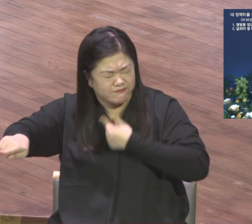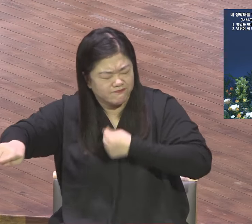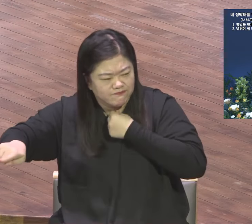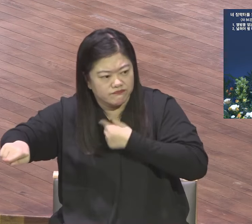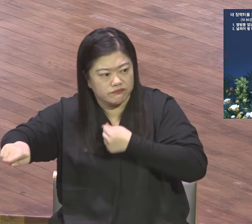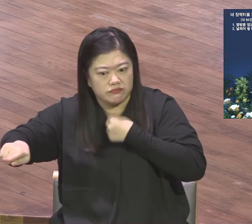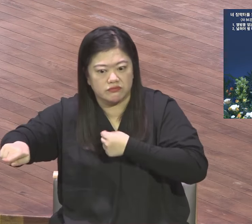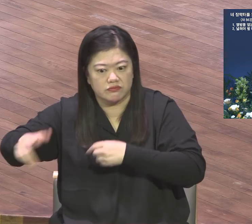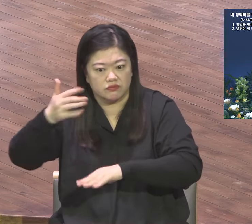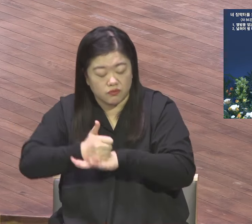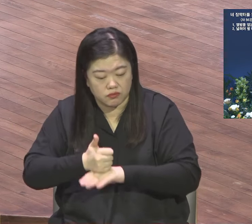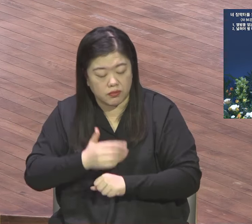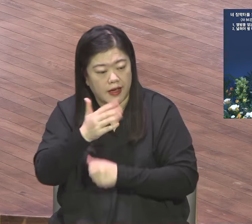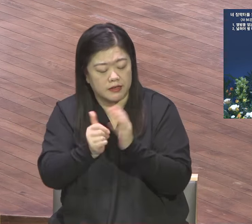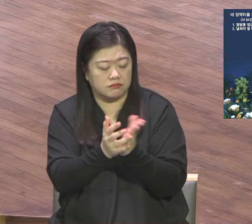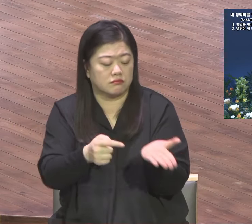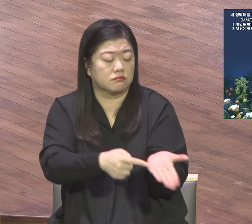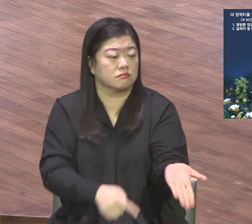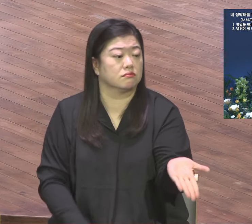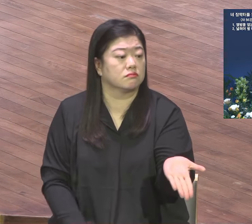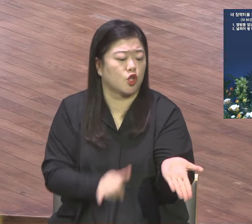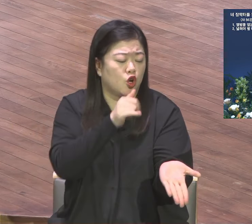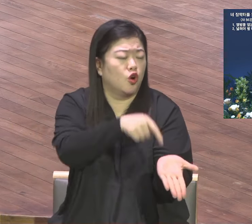성교 모토였어요